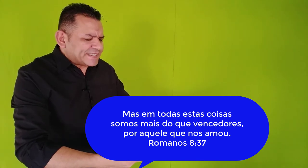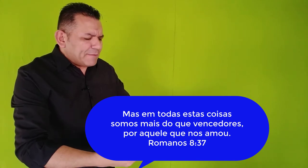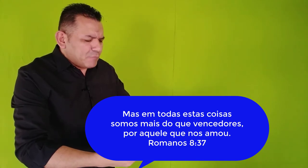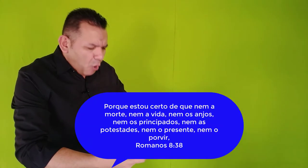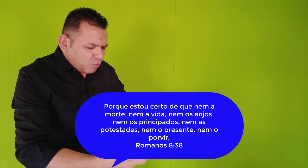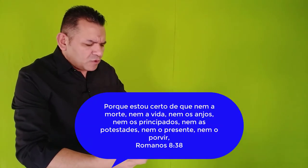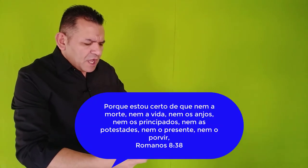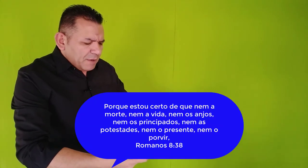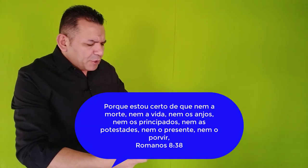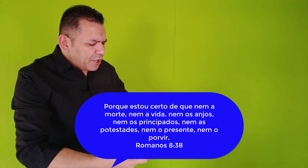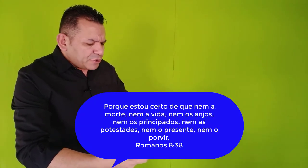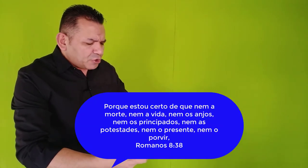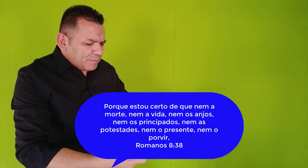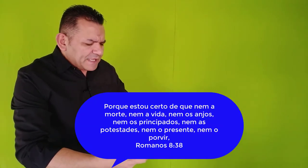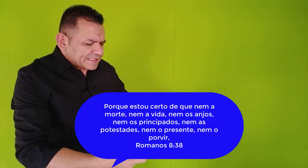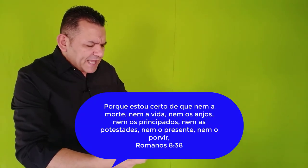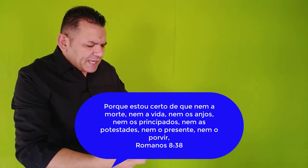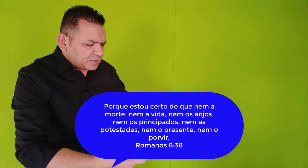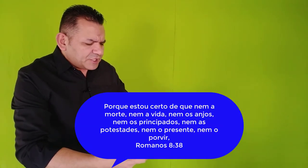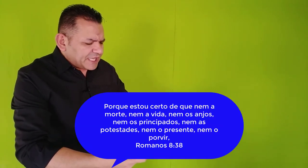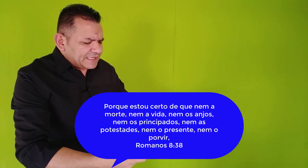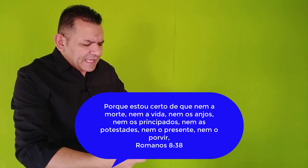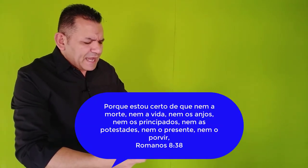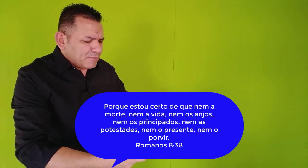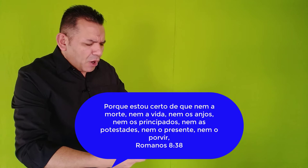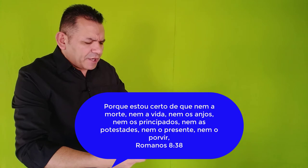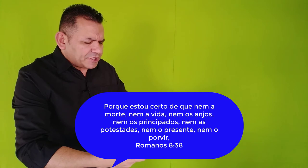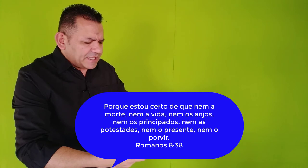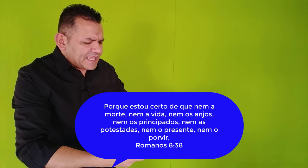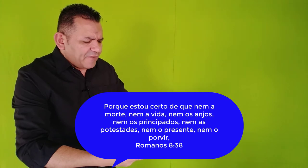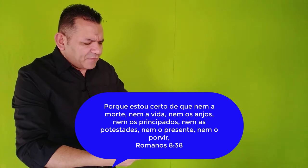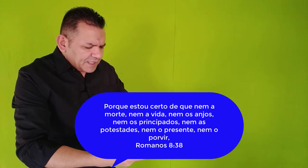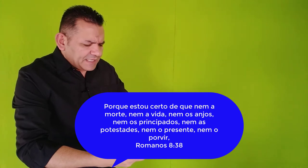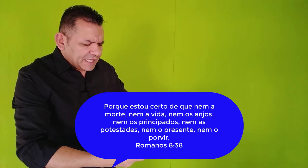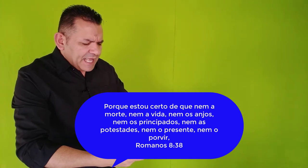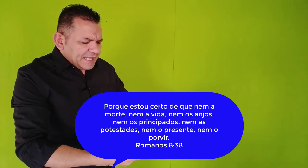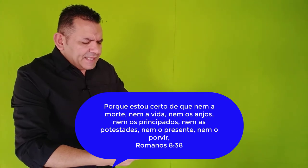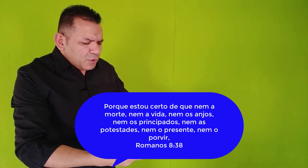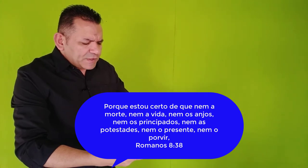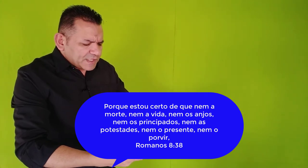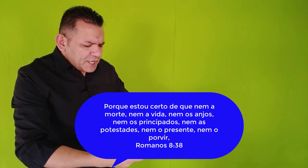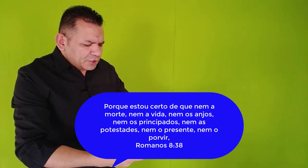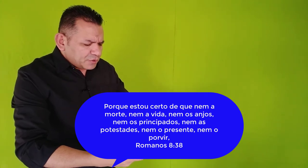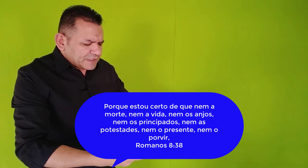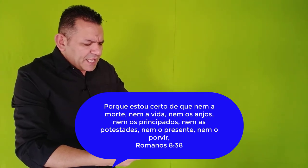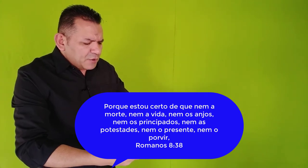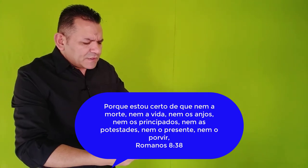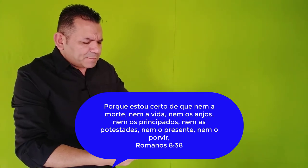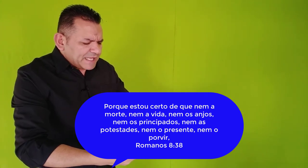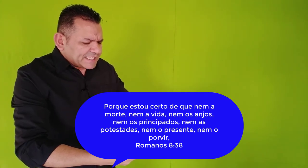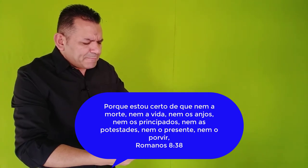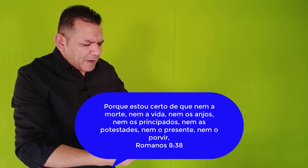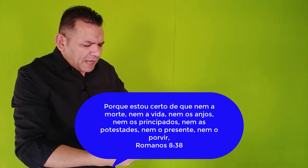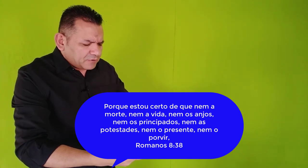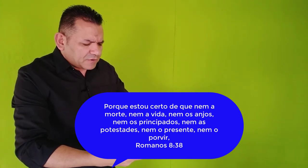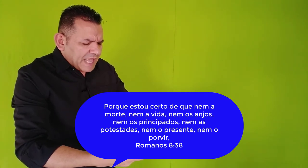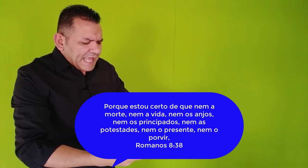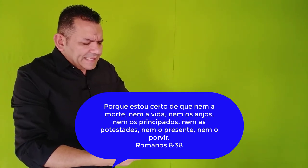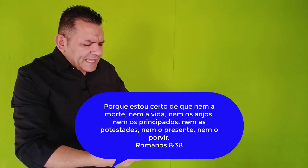amou. Porque eu estou bem certo de que nem a morte, nem a vida, nem os anjos, nem os principados, nem